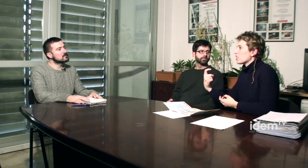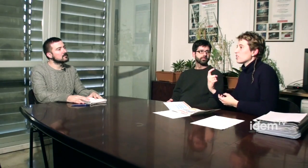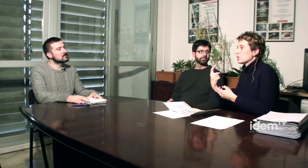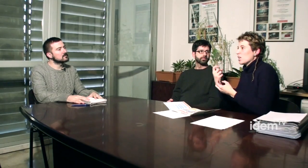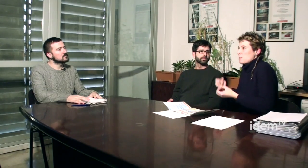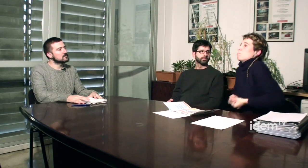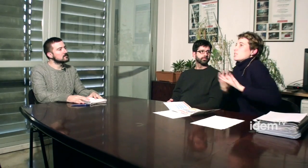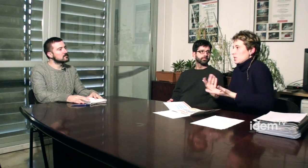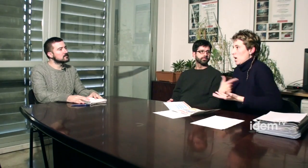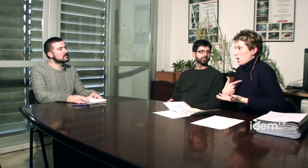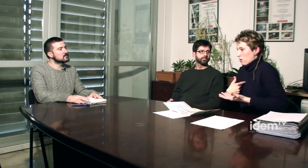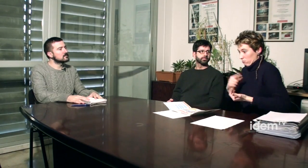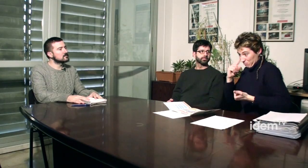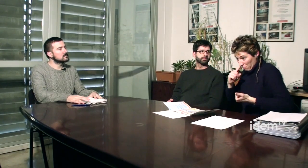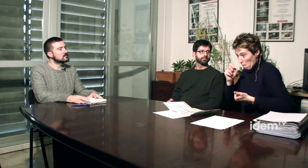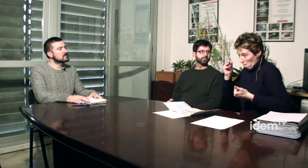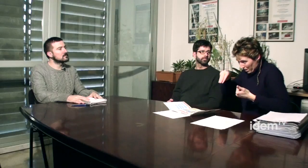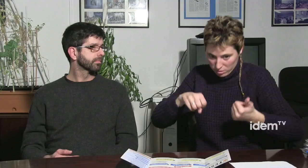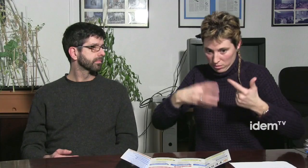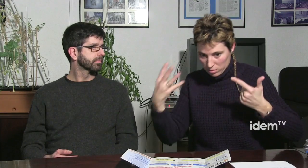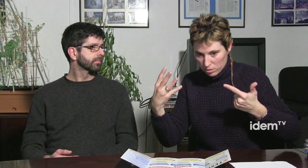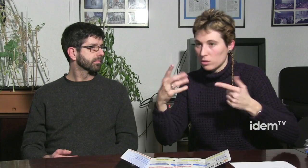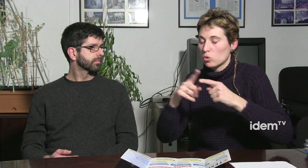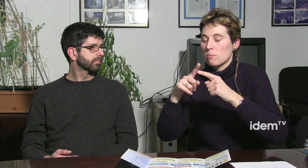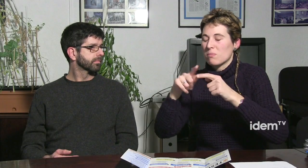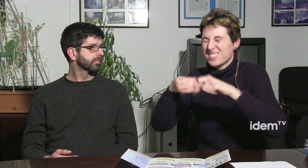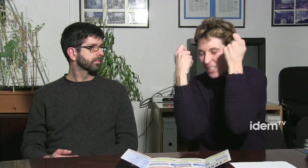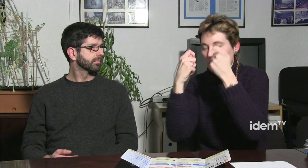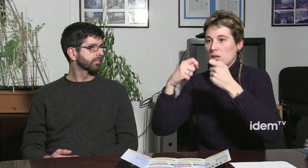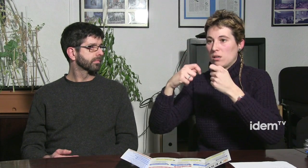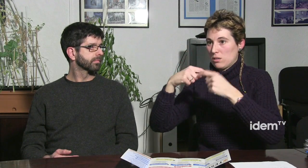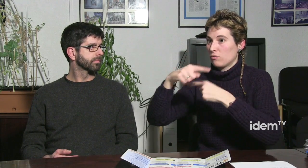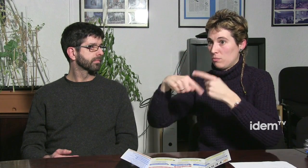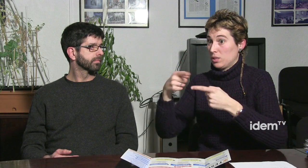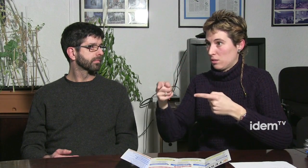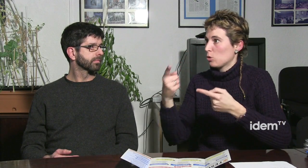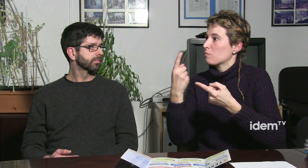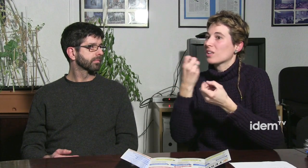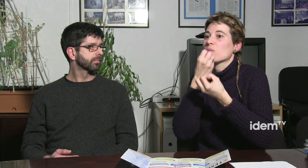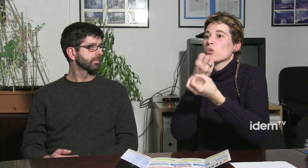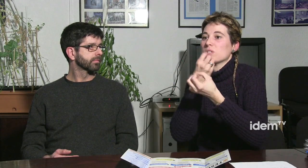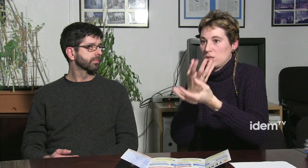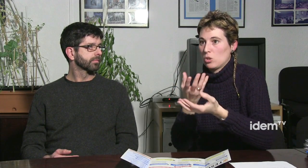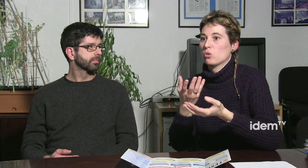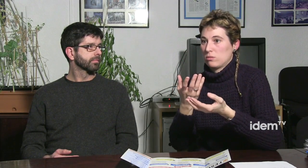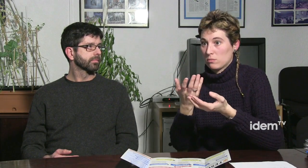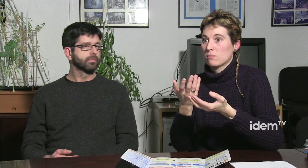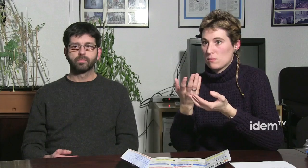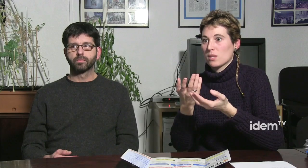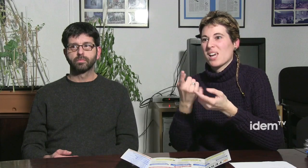Tu ets el fill sort o el net sort o més estàs dintre de l'LGTB o sigui,